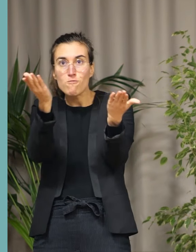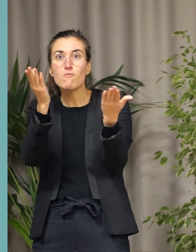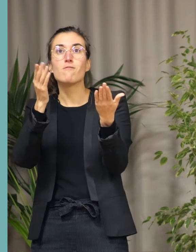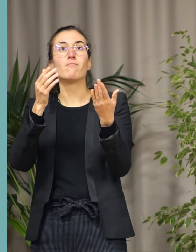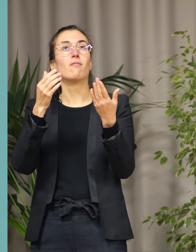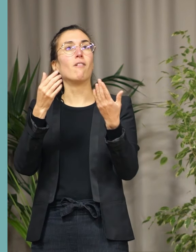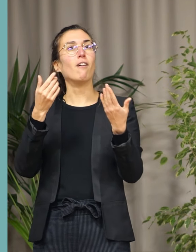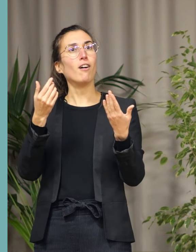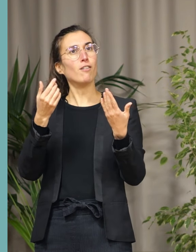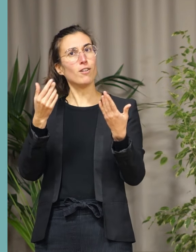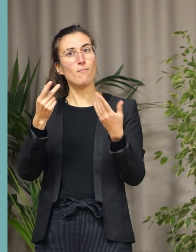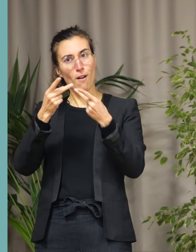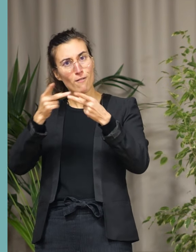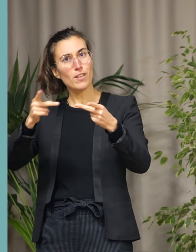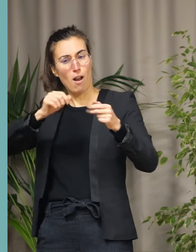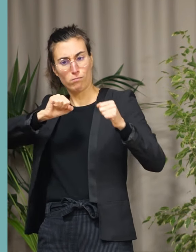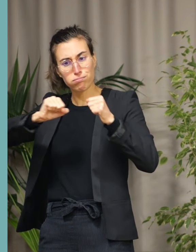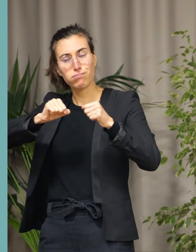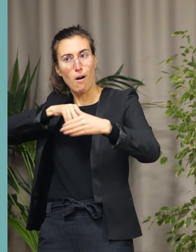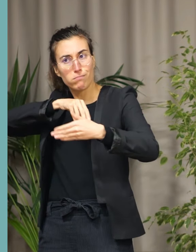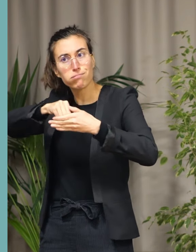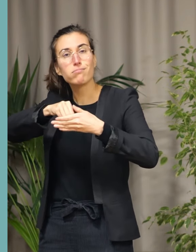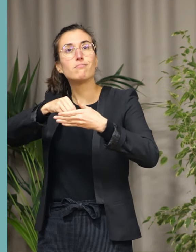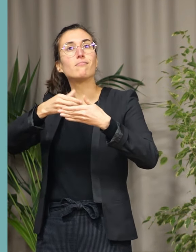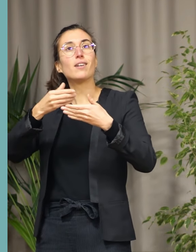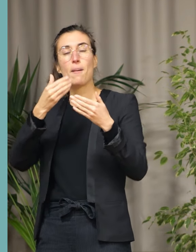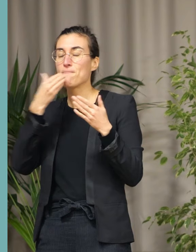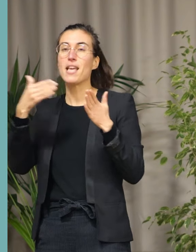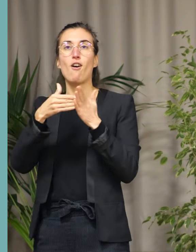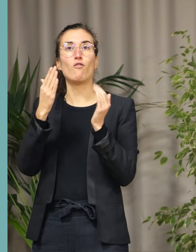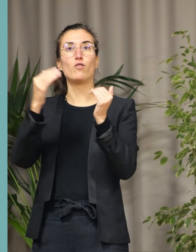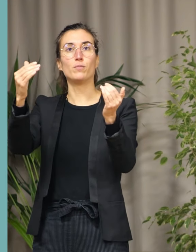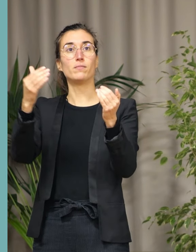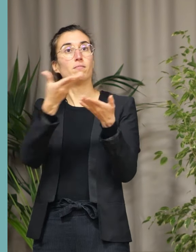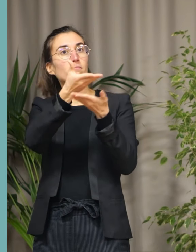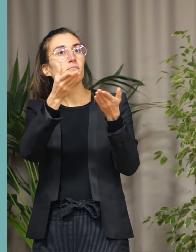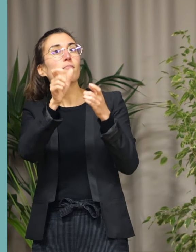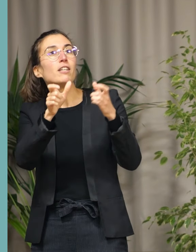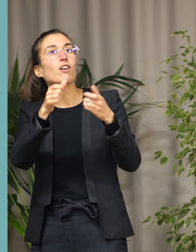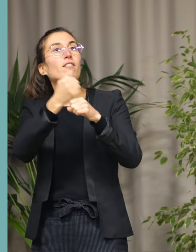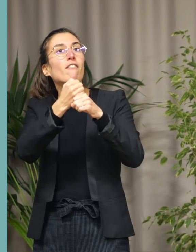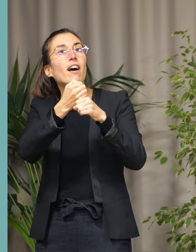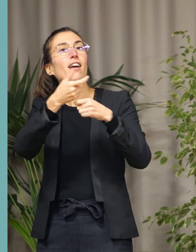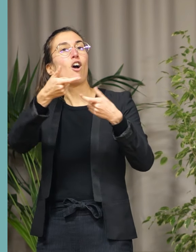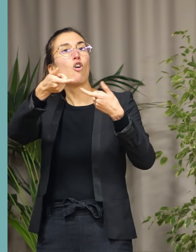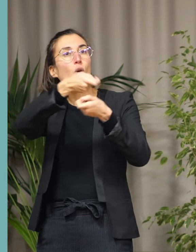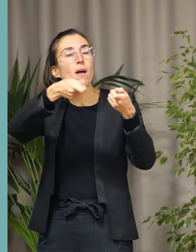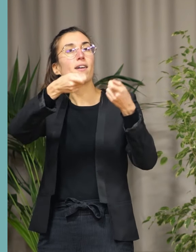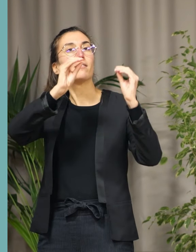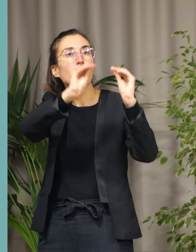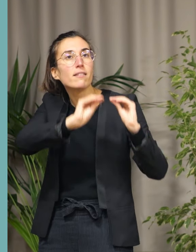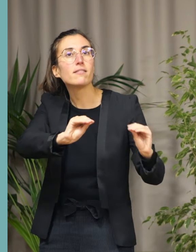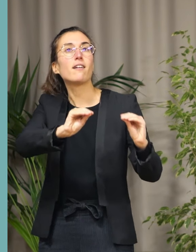meilleurs voeux pour cette nouvelle année. commerçants, entreprises, le premier semestre 2023 sera